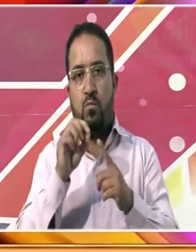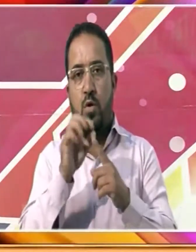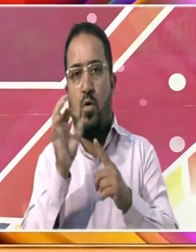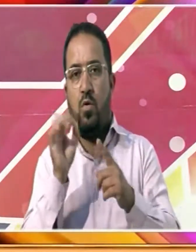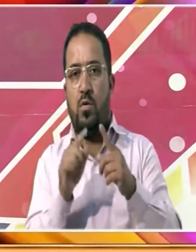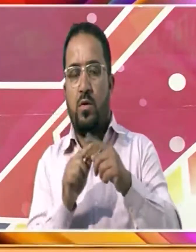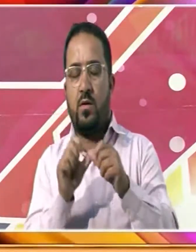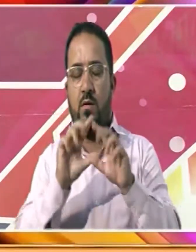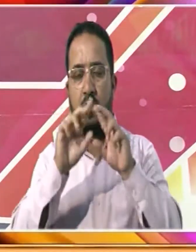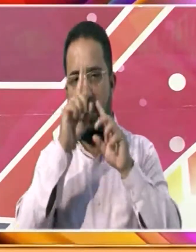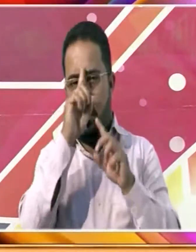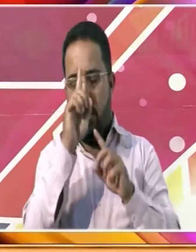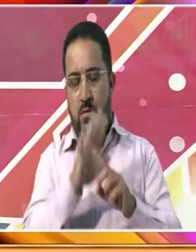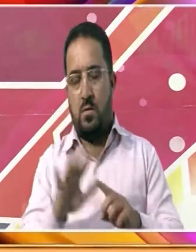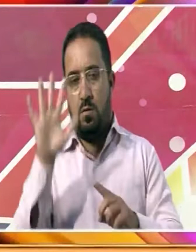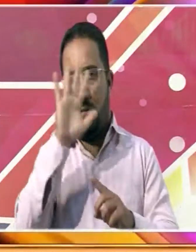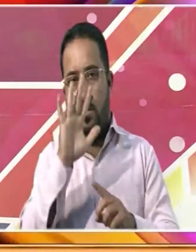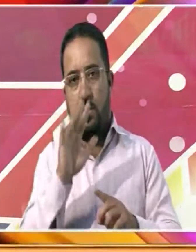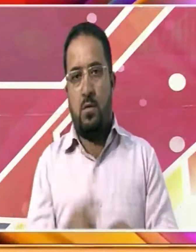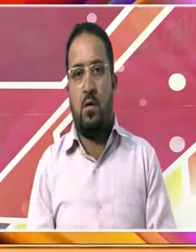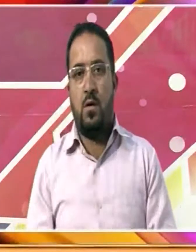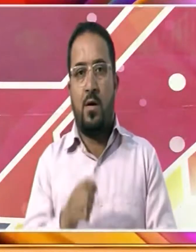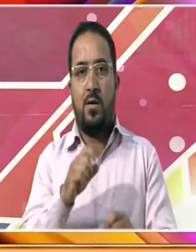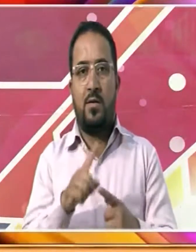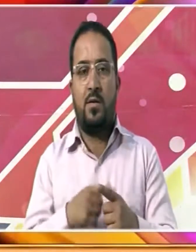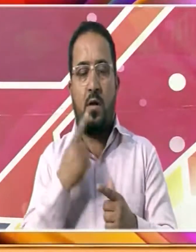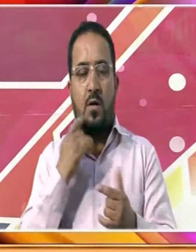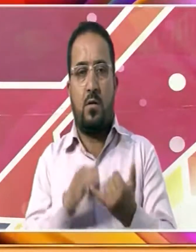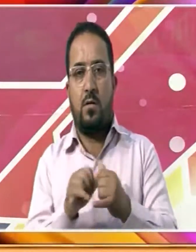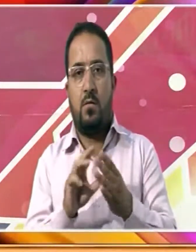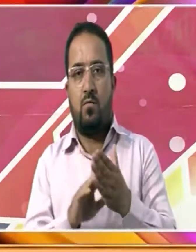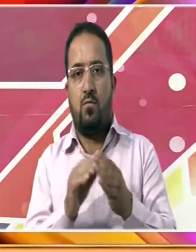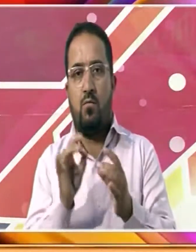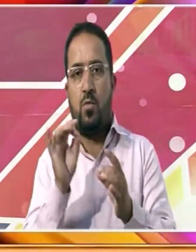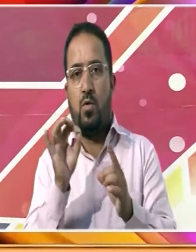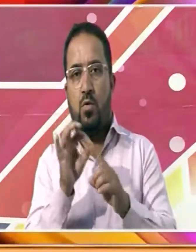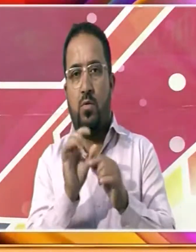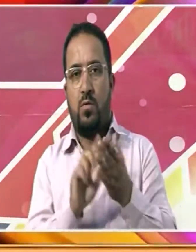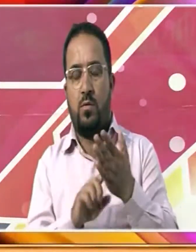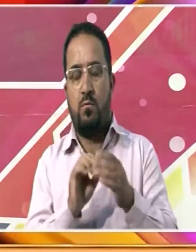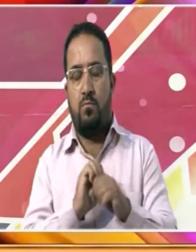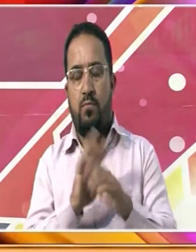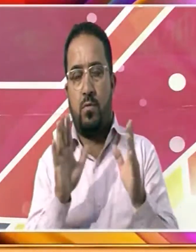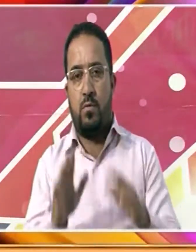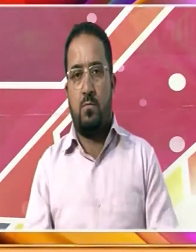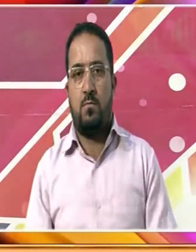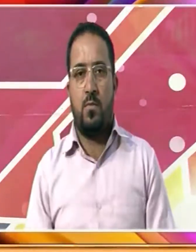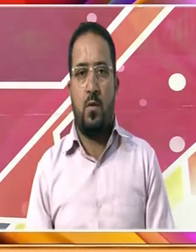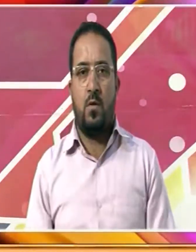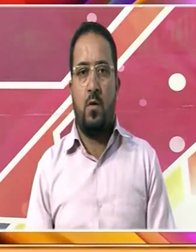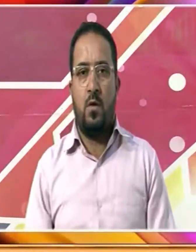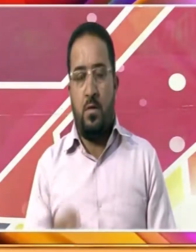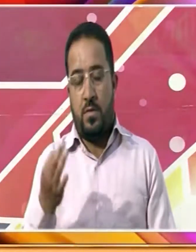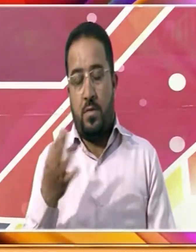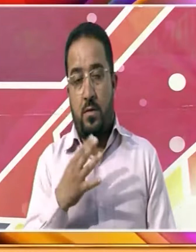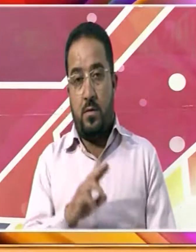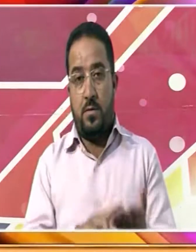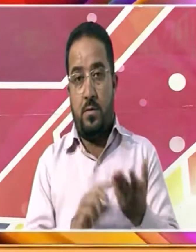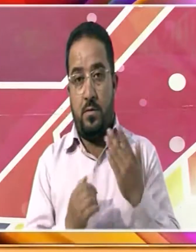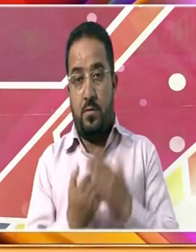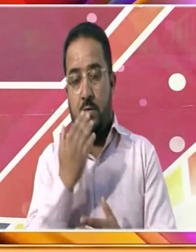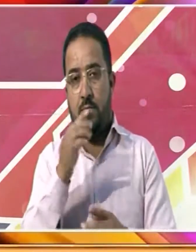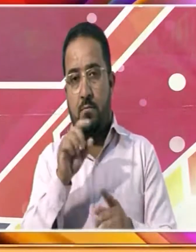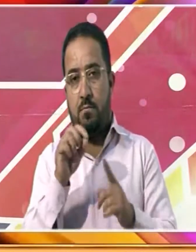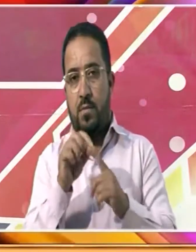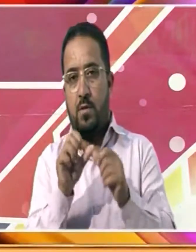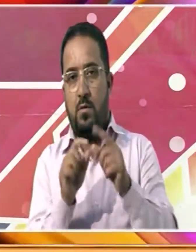جن سمپرک پورٹل کو لانچ کیا یہ پورٹل اپنی نویت کا پہلا پلیٹ